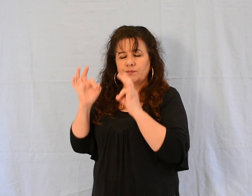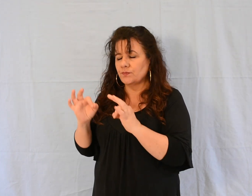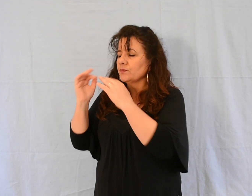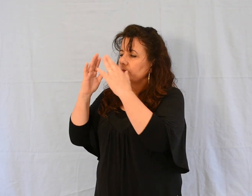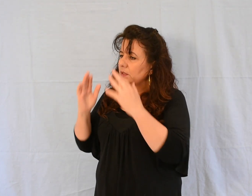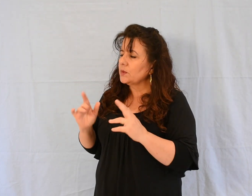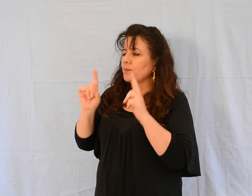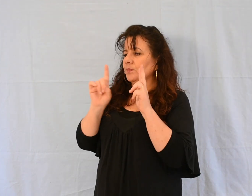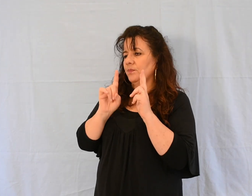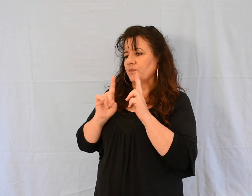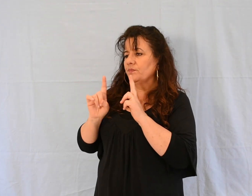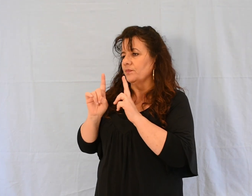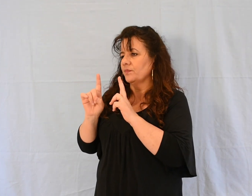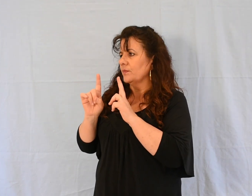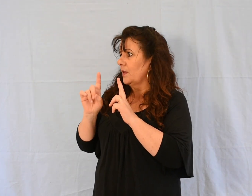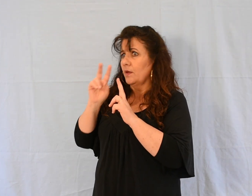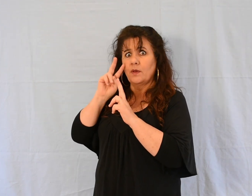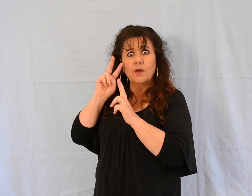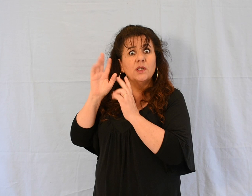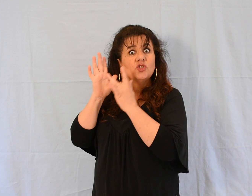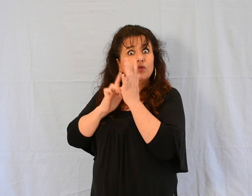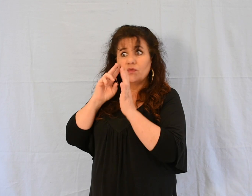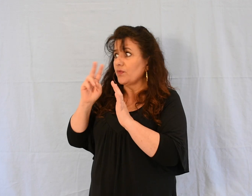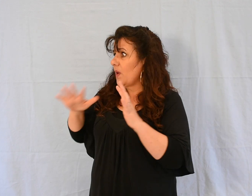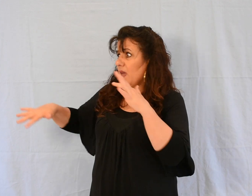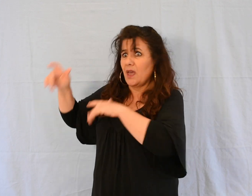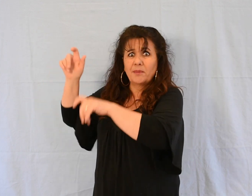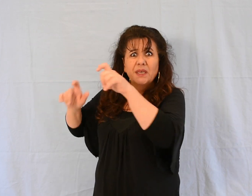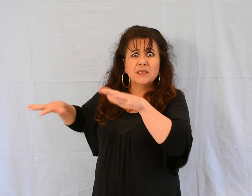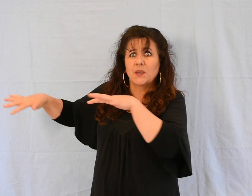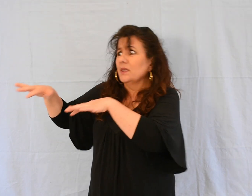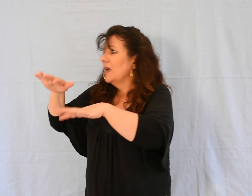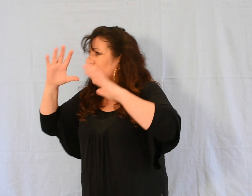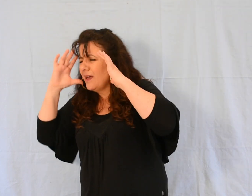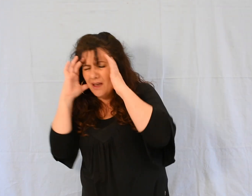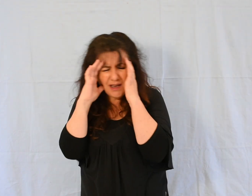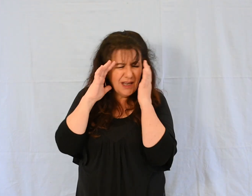Jésus voit l'agitation et des gens qui pleurent et poussent des grands cris.